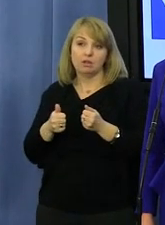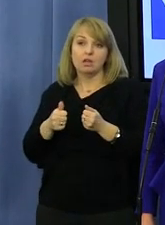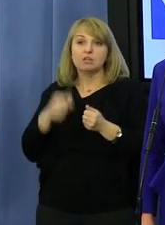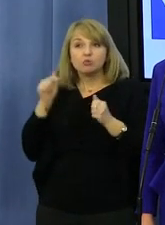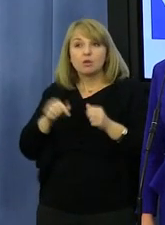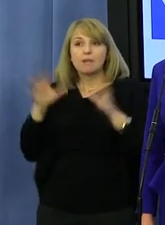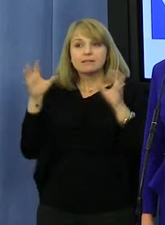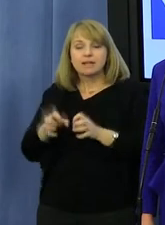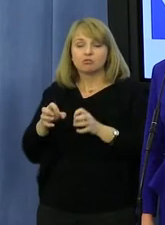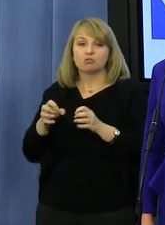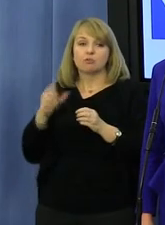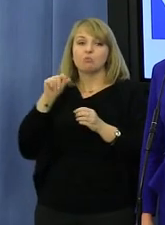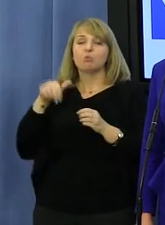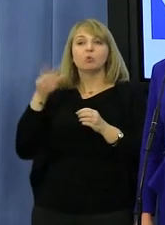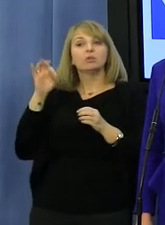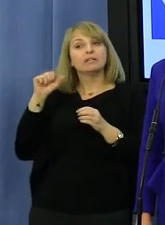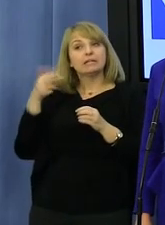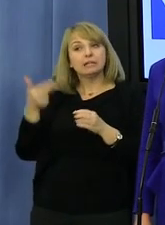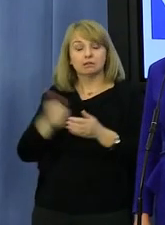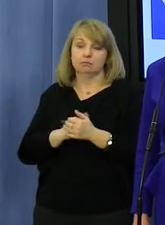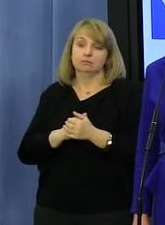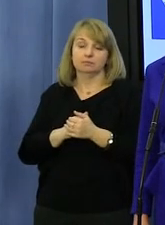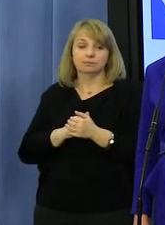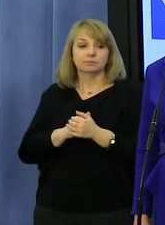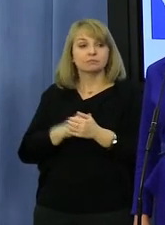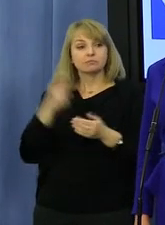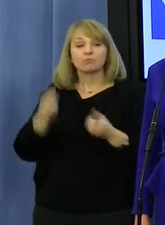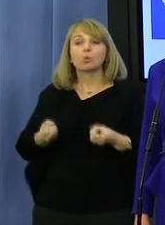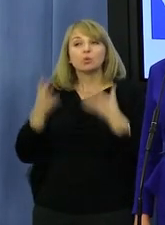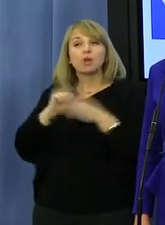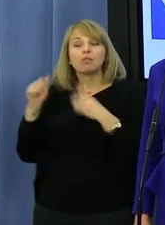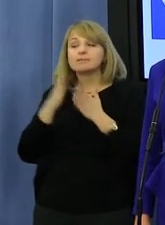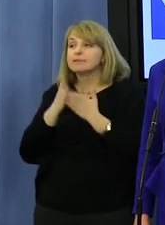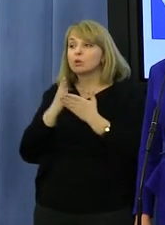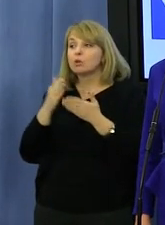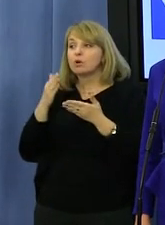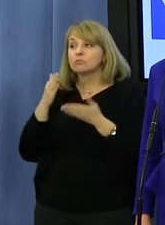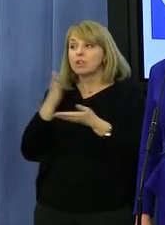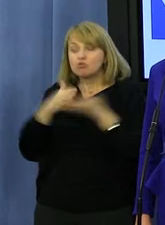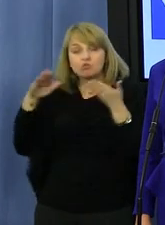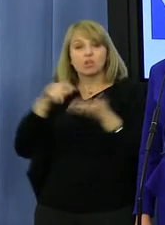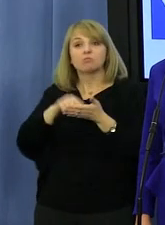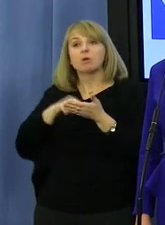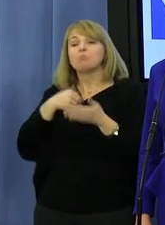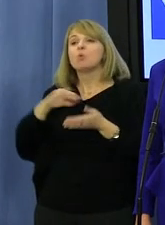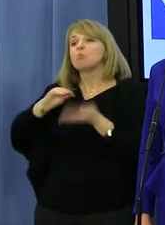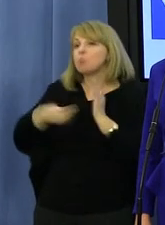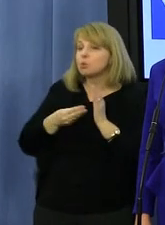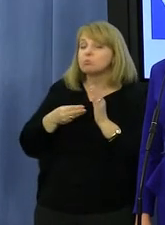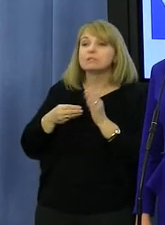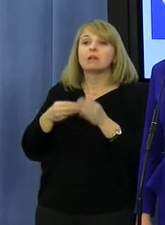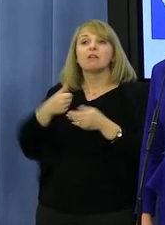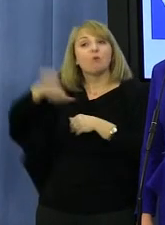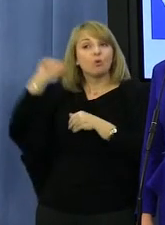Trzeba ją pokazywać. Kultura jest tylko fragmentem tej deklaracji, która została podpisana przez ministrów Sikorskiego i Łabrowa 19 grudnia ubiegłego roku. Ta deklaracja